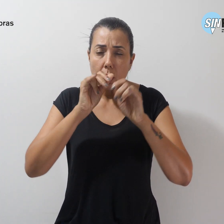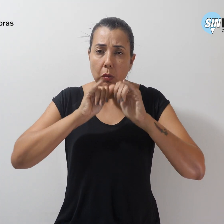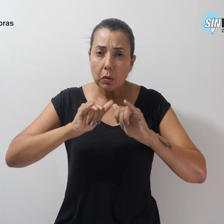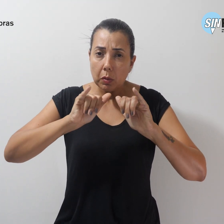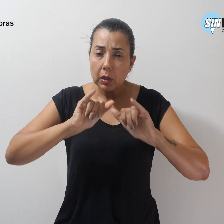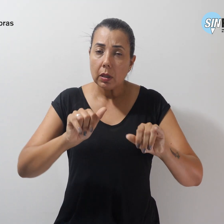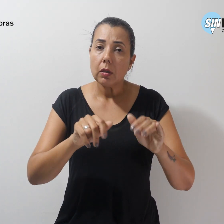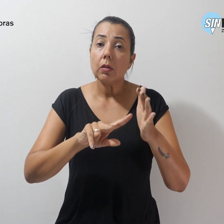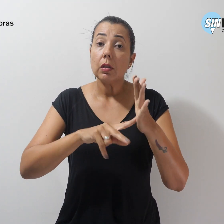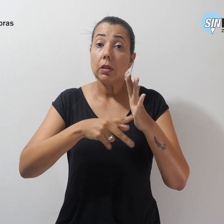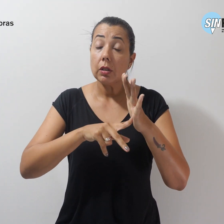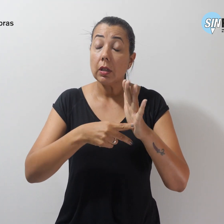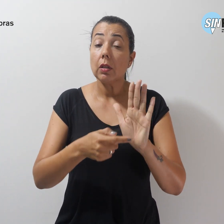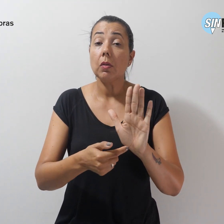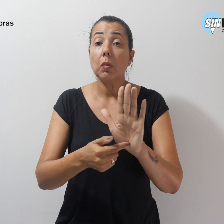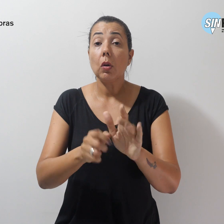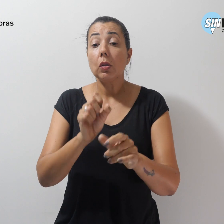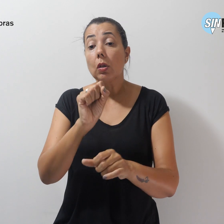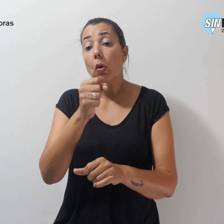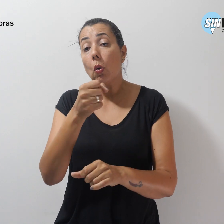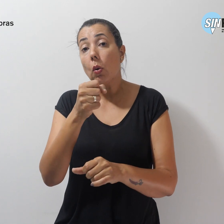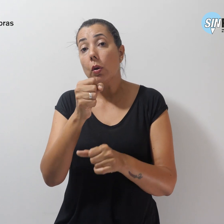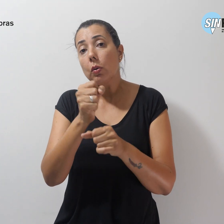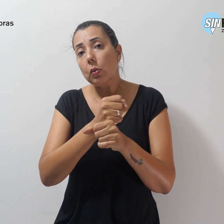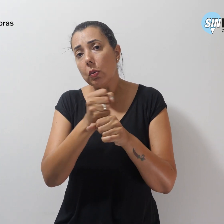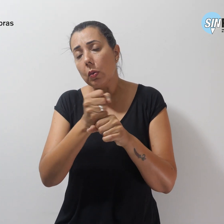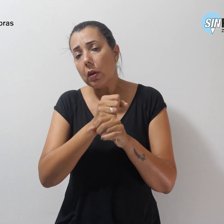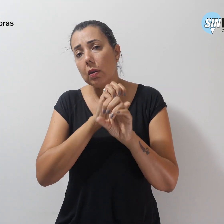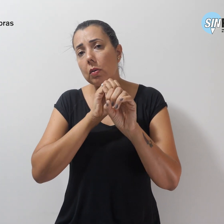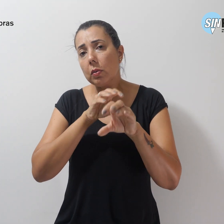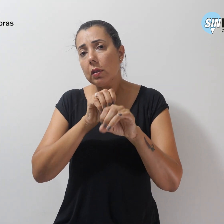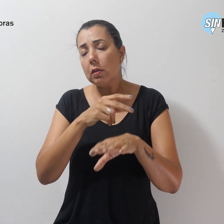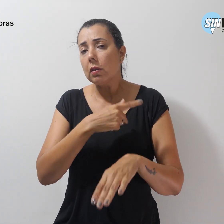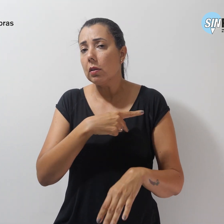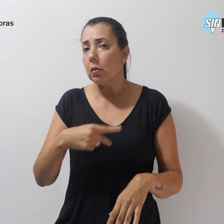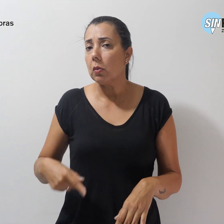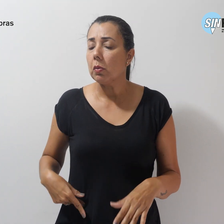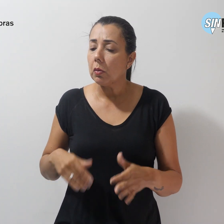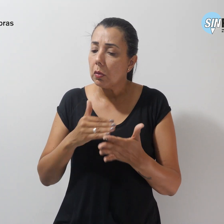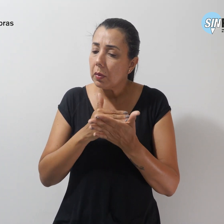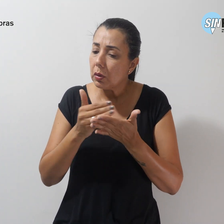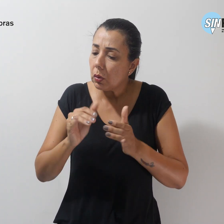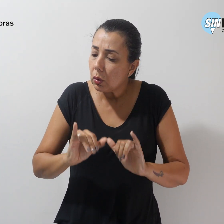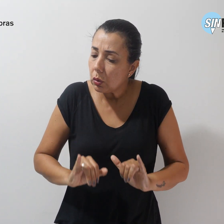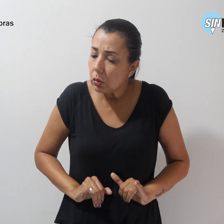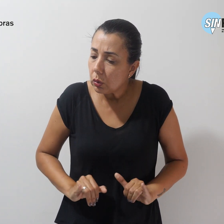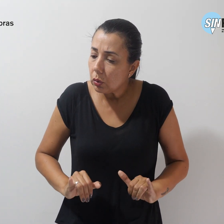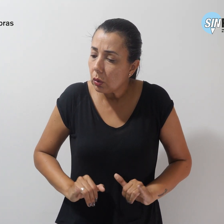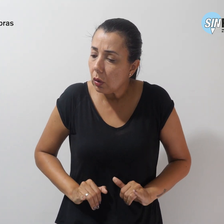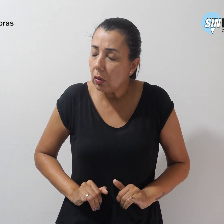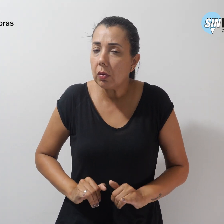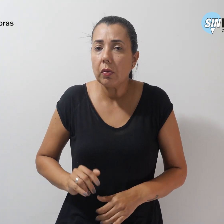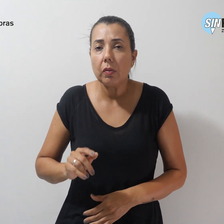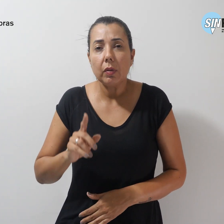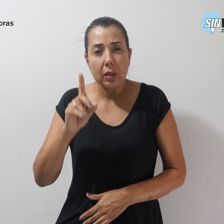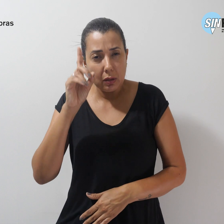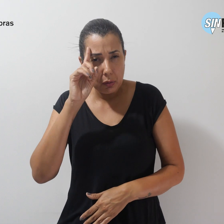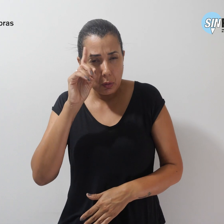mostra que, há oito anos, a educação pública começou a sofrer todo tipo de ataque para